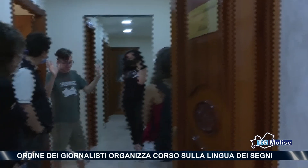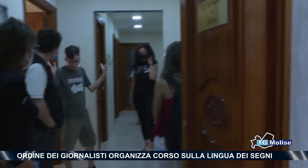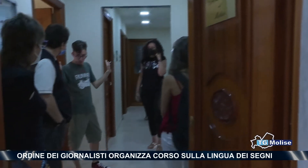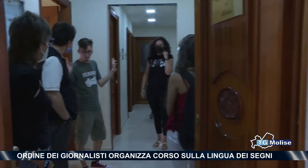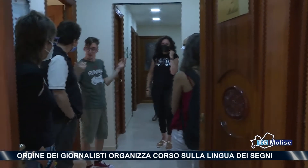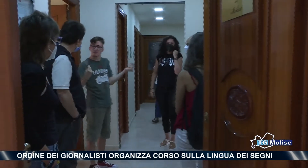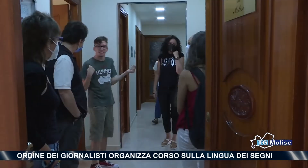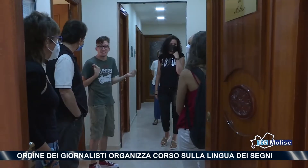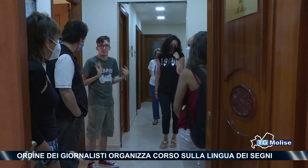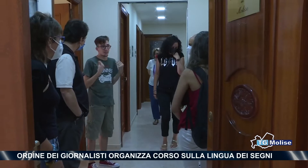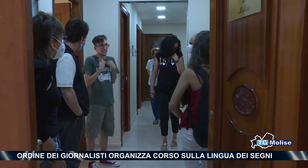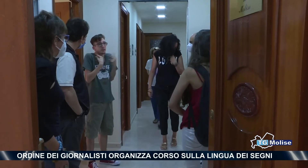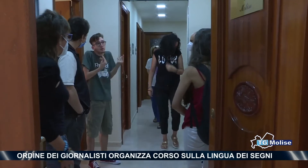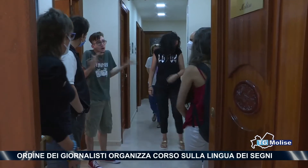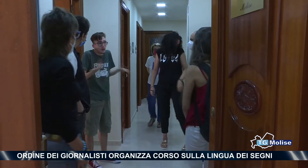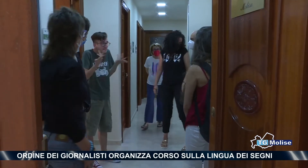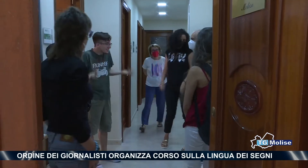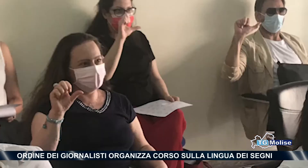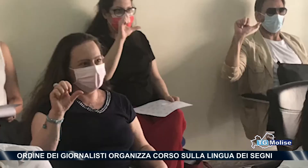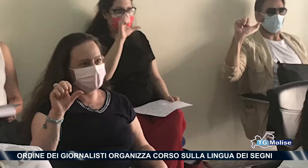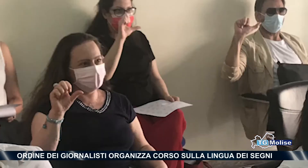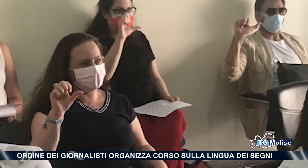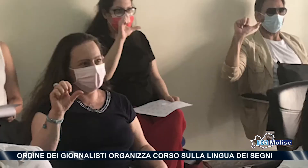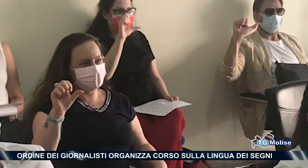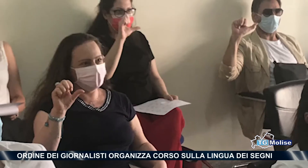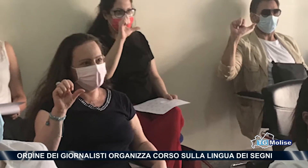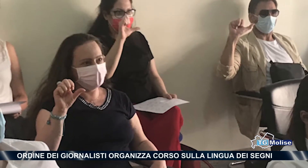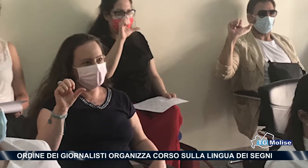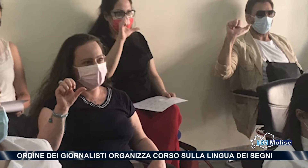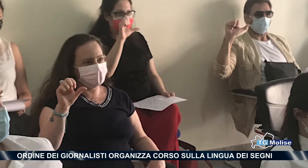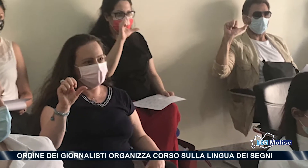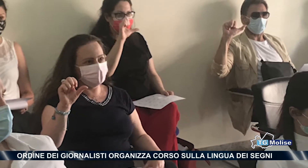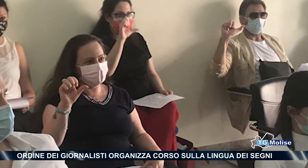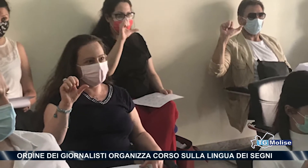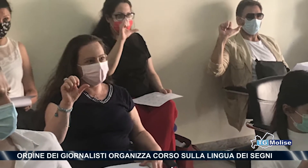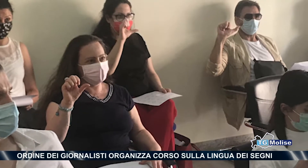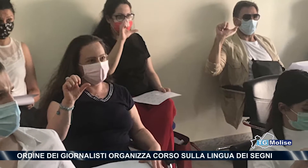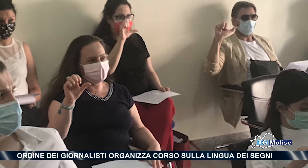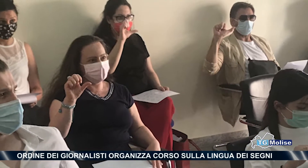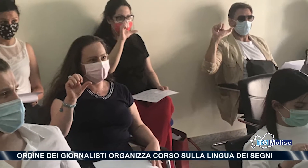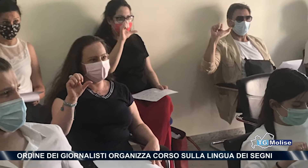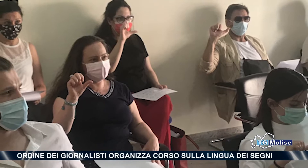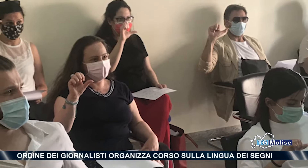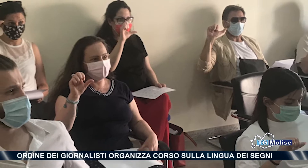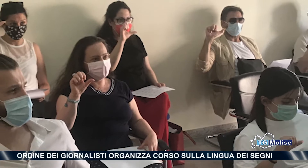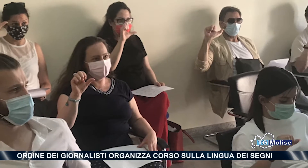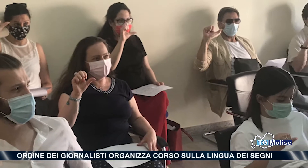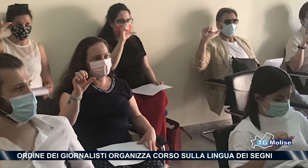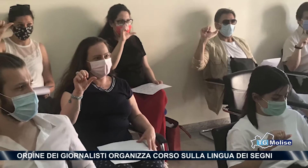Lezioni frontali e in presenza nella sede di Campobasso con la docente Nicolina Eremita. Una trentina di cronisti hanno imparato ad approcciarsi alla